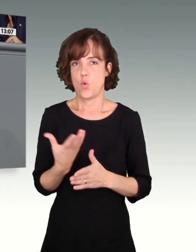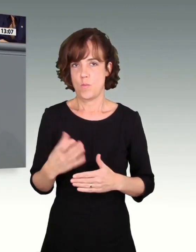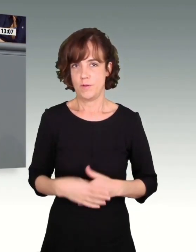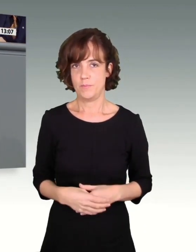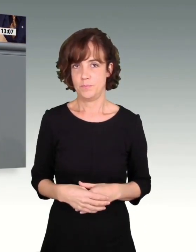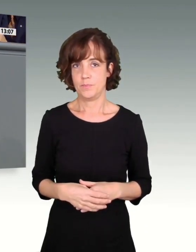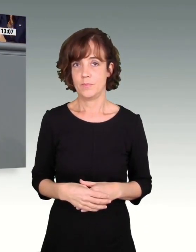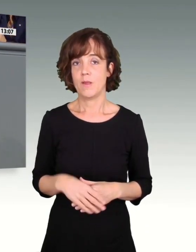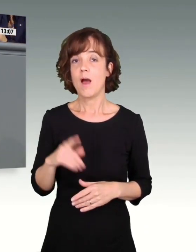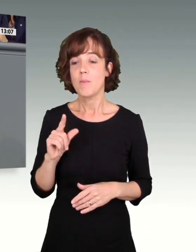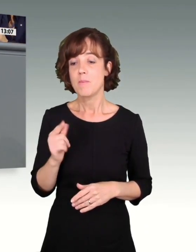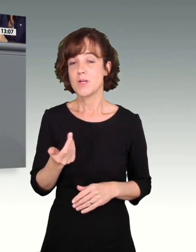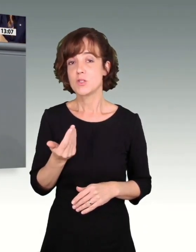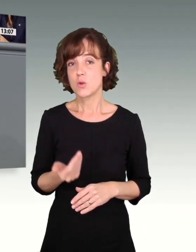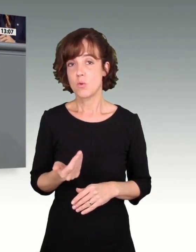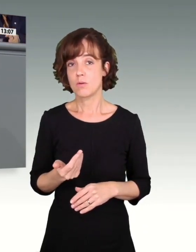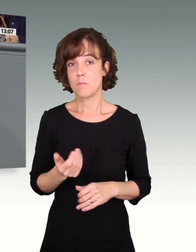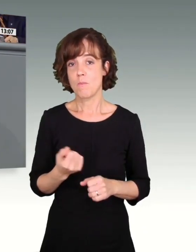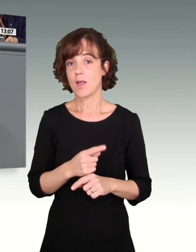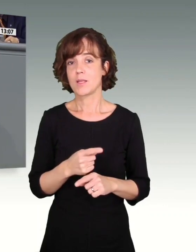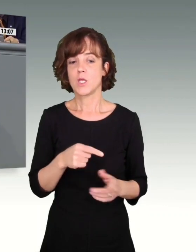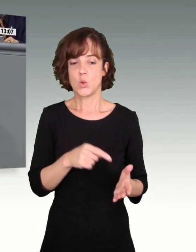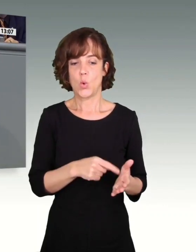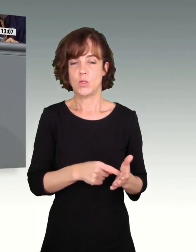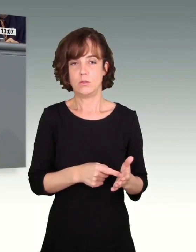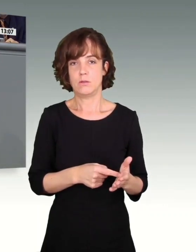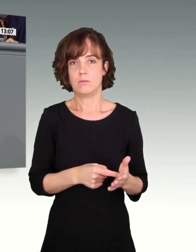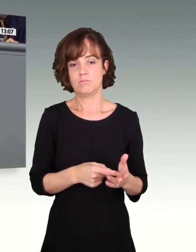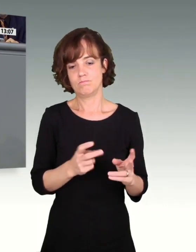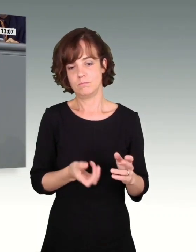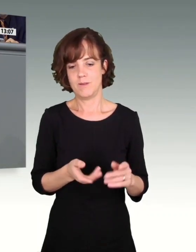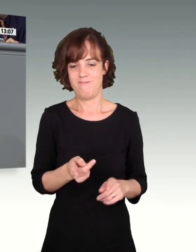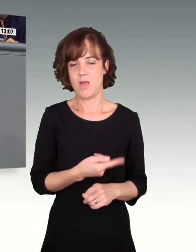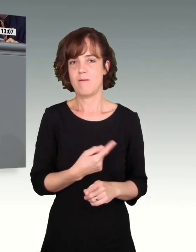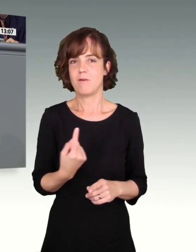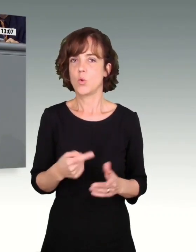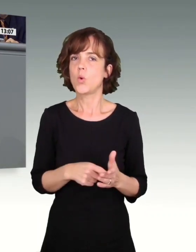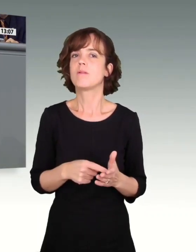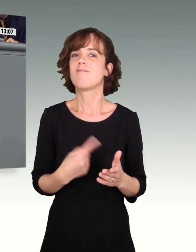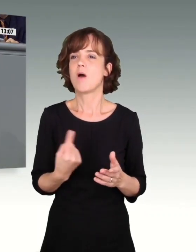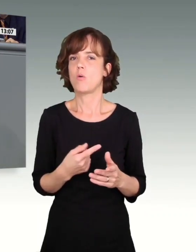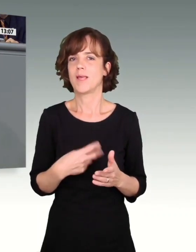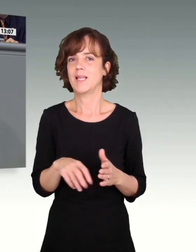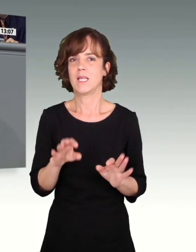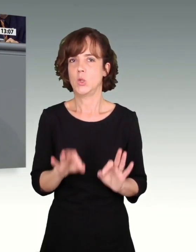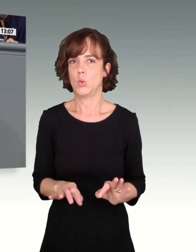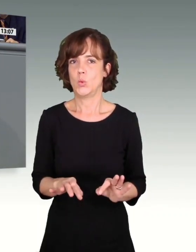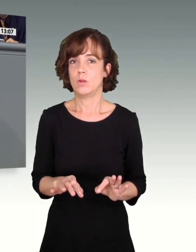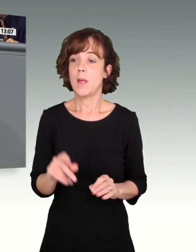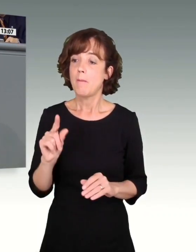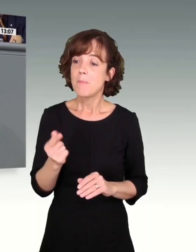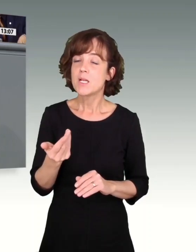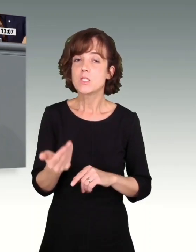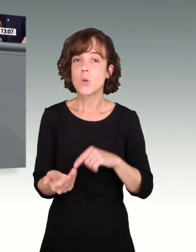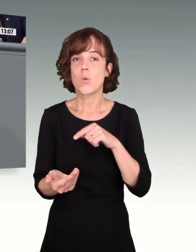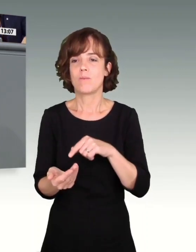Er beseitigt aber nicht die Ursachen. Der Mindestlohn ist ein Segen. Aber der Mindestlohn regelt nicht alles. Und der Mindestlohn ist kein